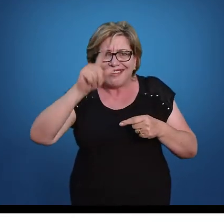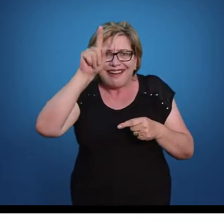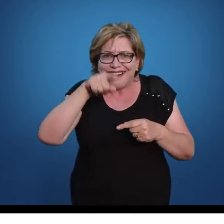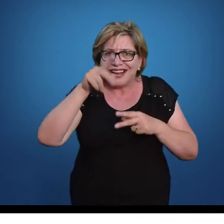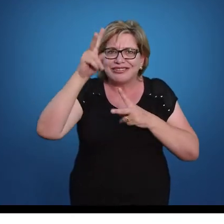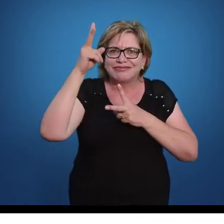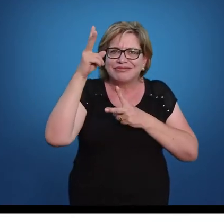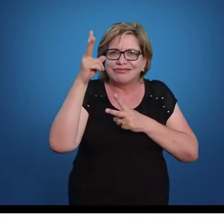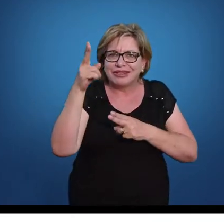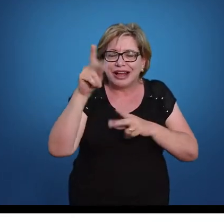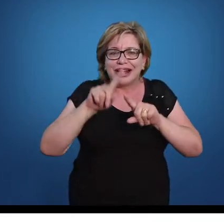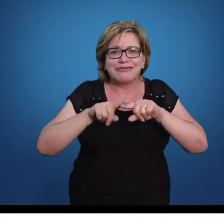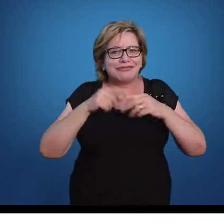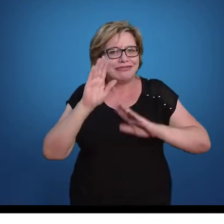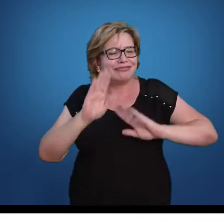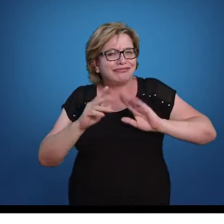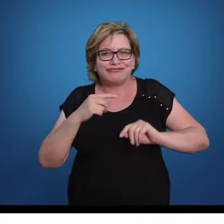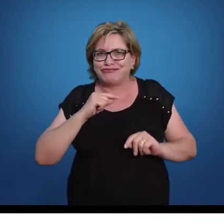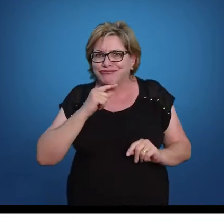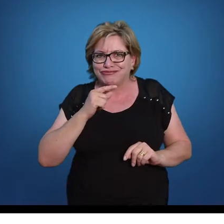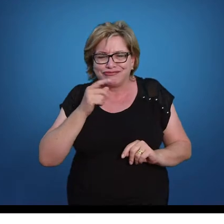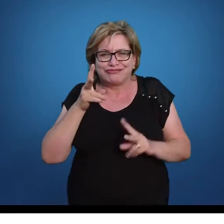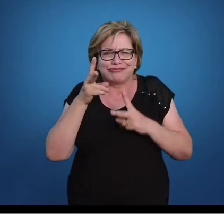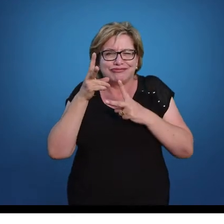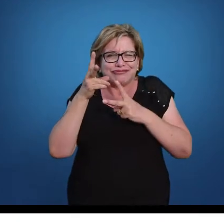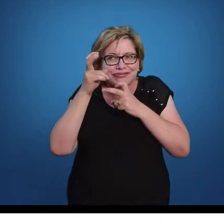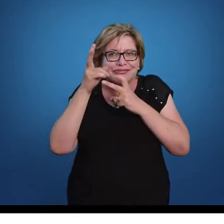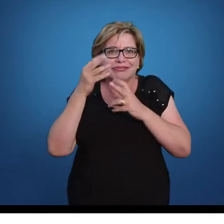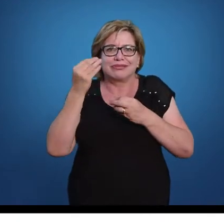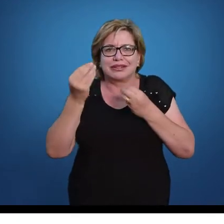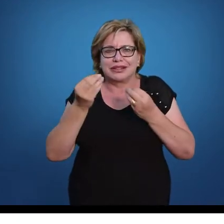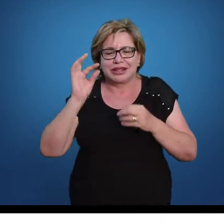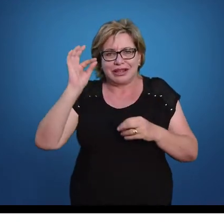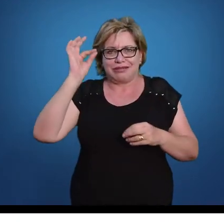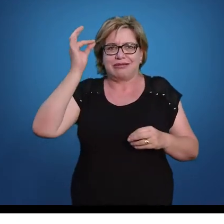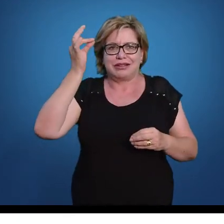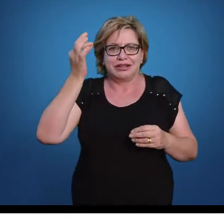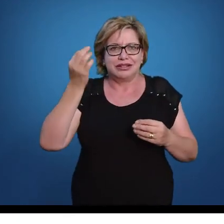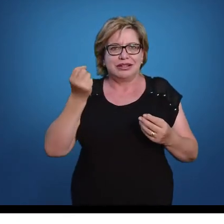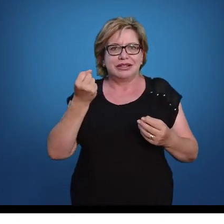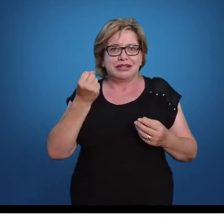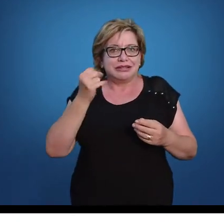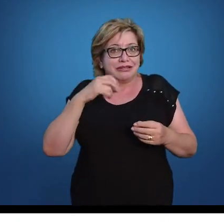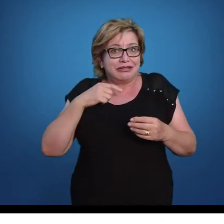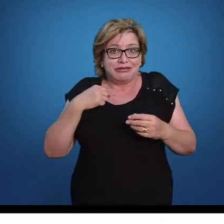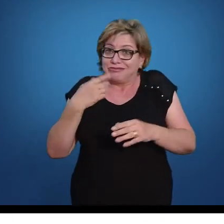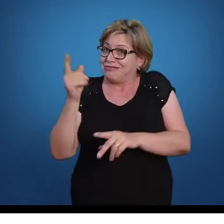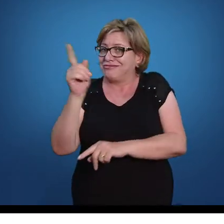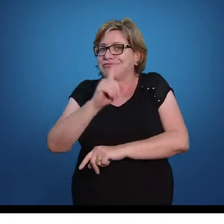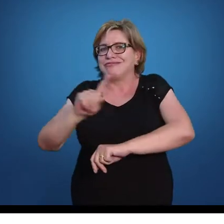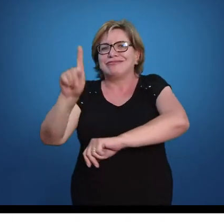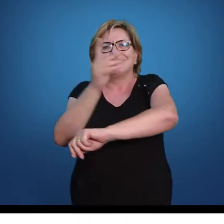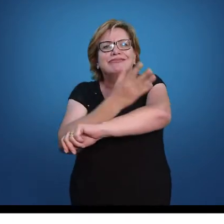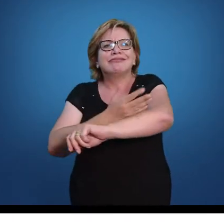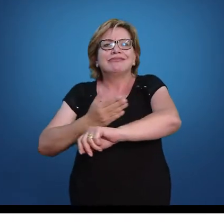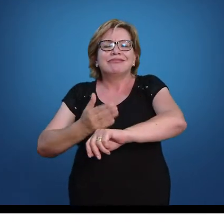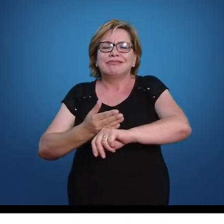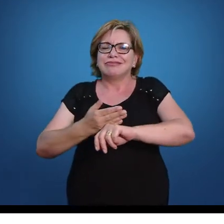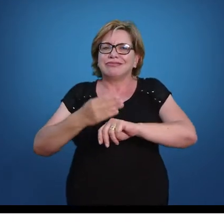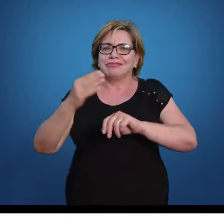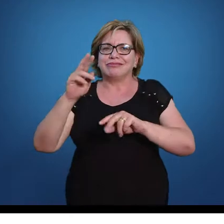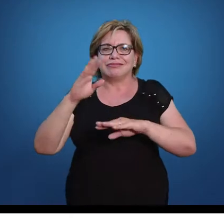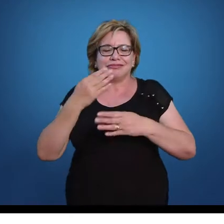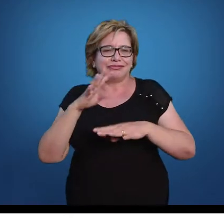Só que a gente não percebe isso só olhando rapidamente se você não está habituado ou acostumado a trabalhar com